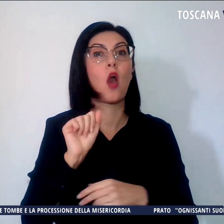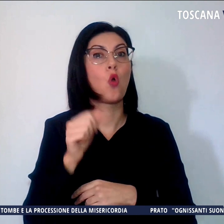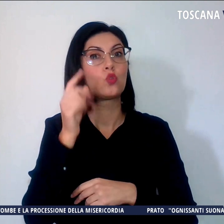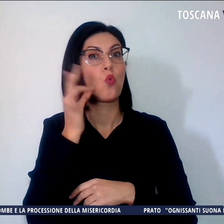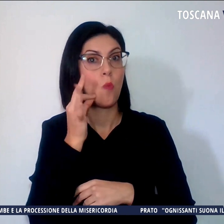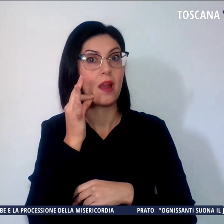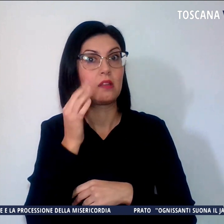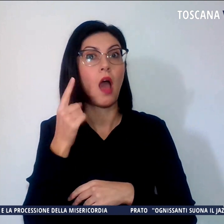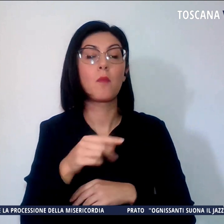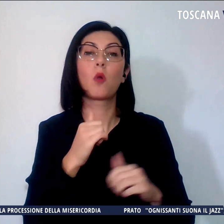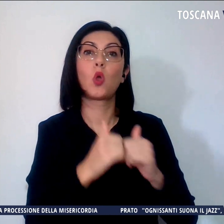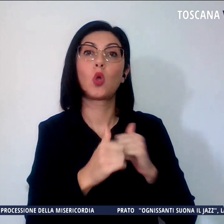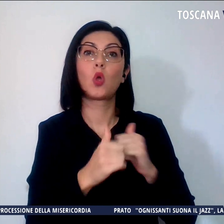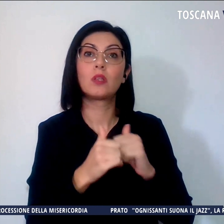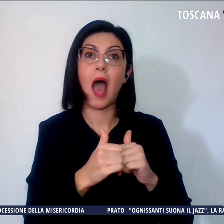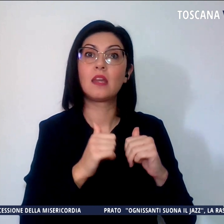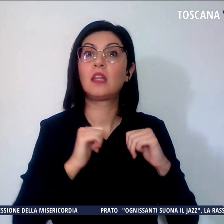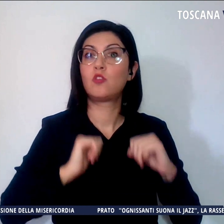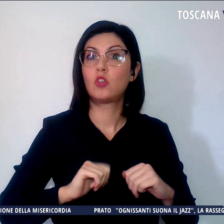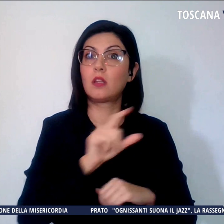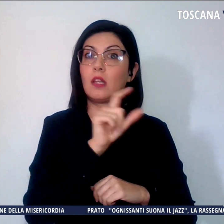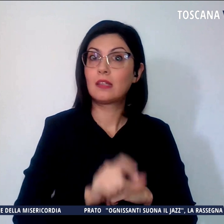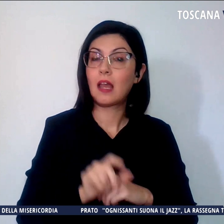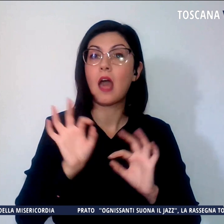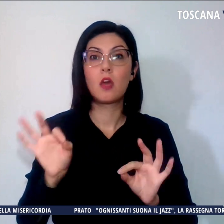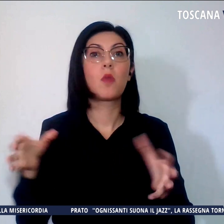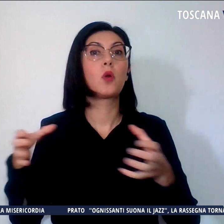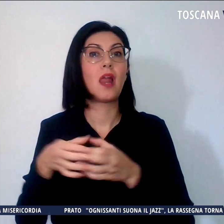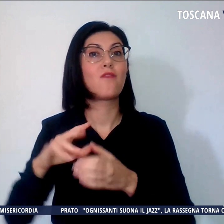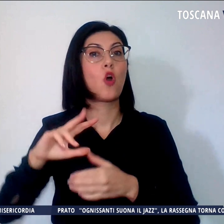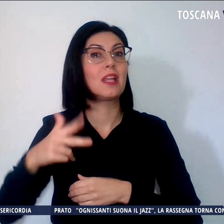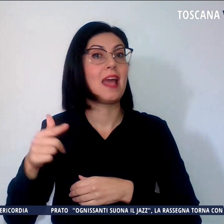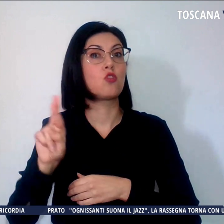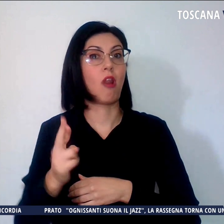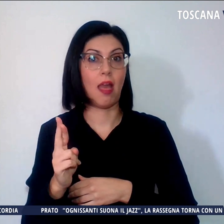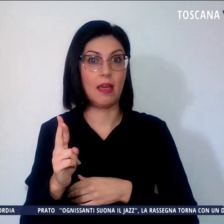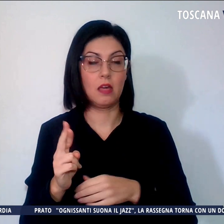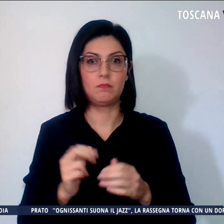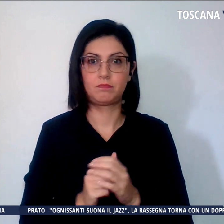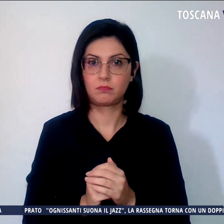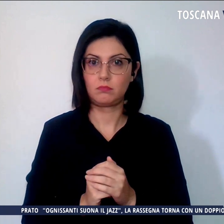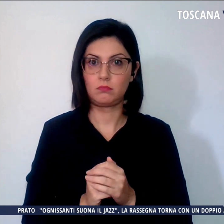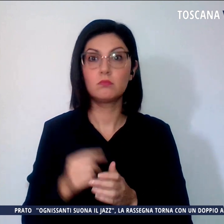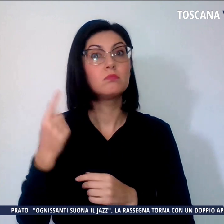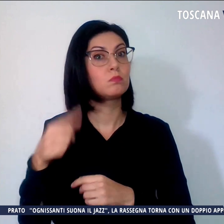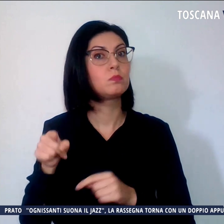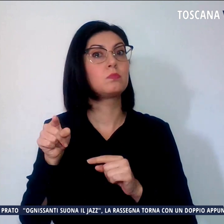cittadini italiani dalle forze del Terzo Reich, che è stato istituito, questo fondo,